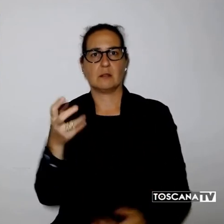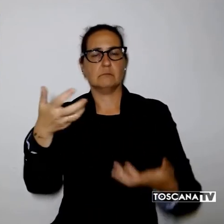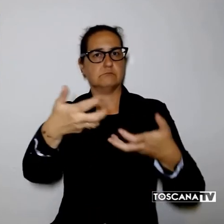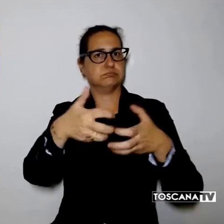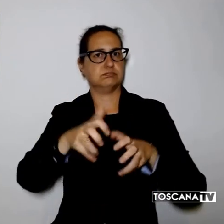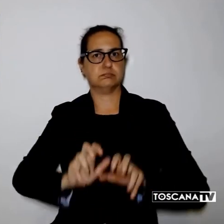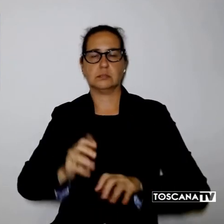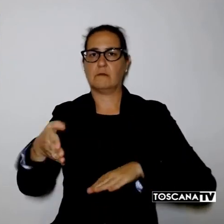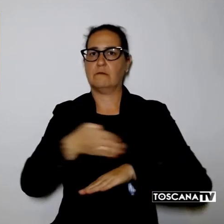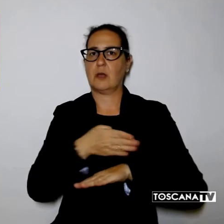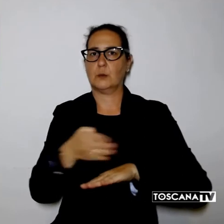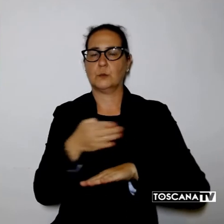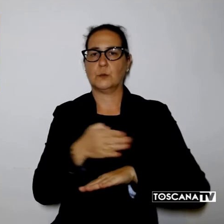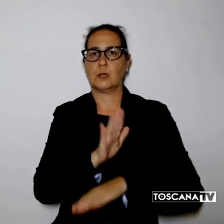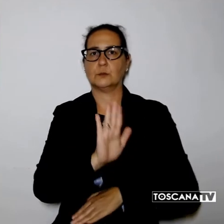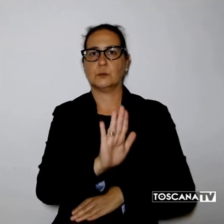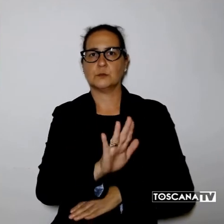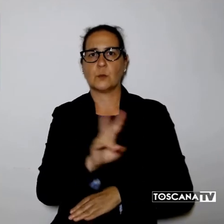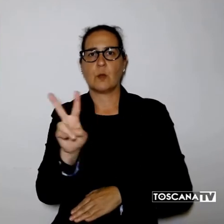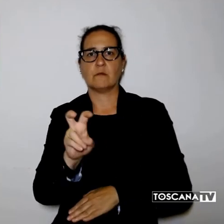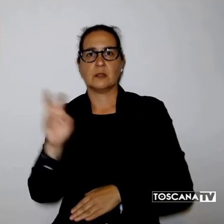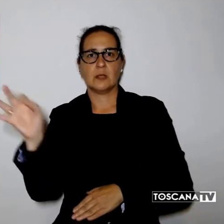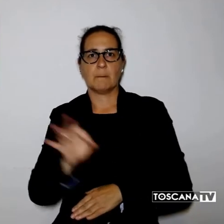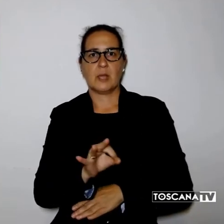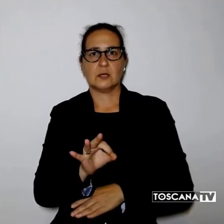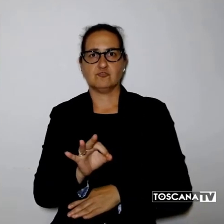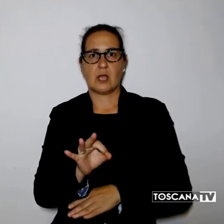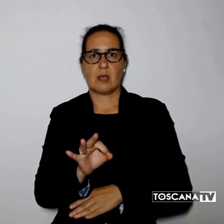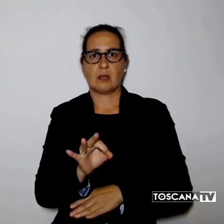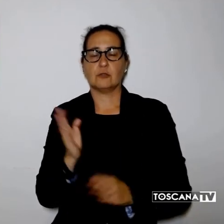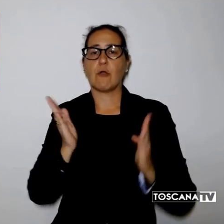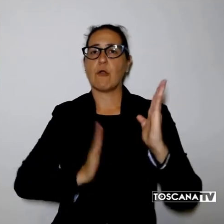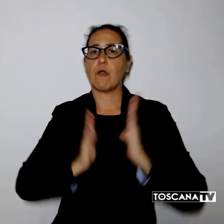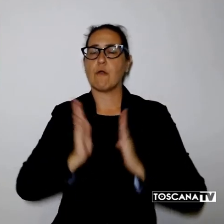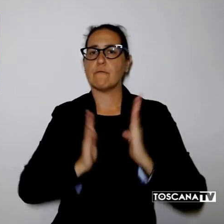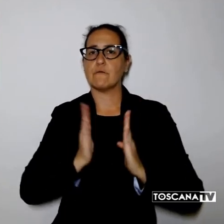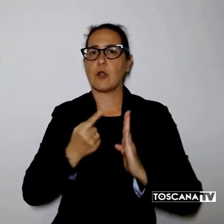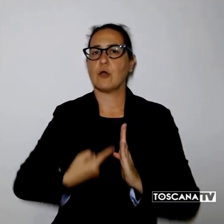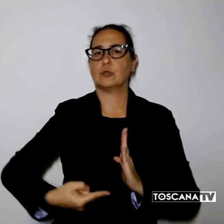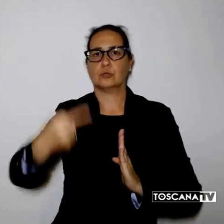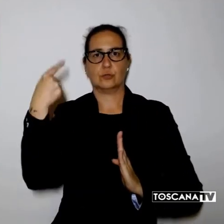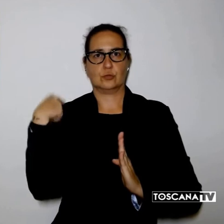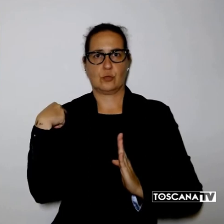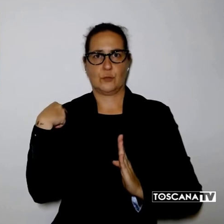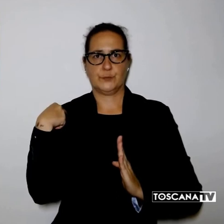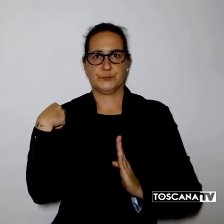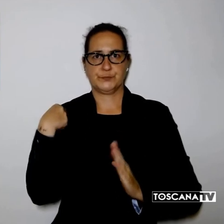fatturato di almeno il 20% rispetto allo stesso periodo dell'anno precedente.